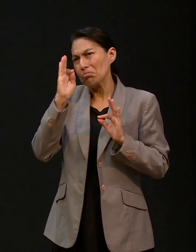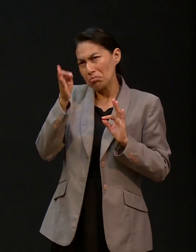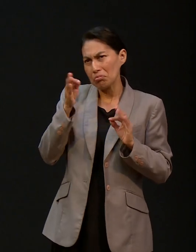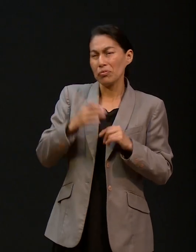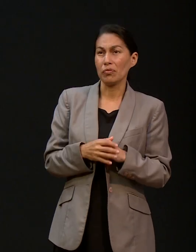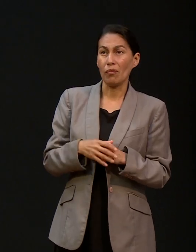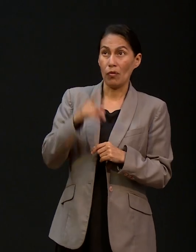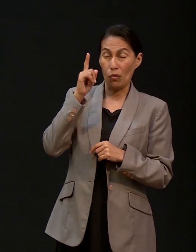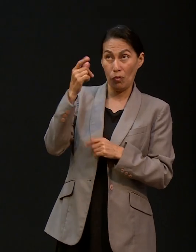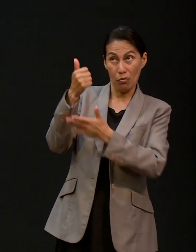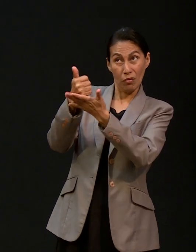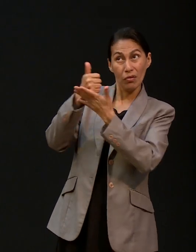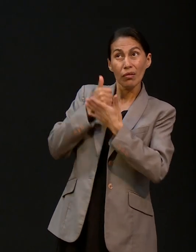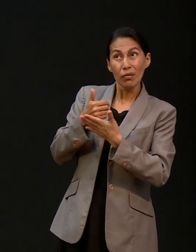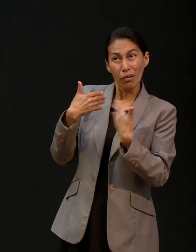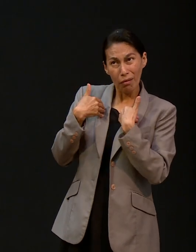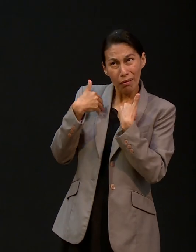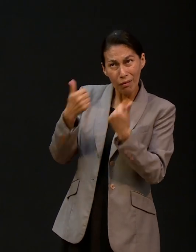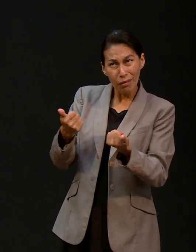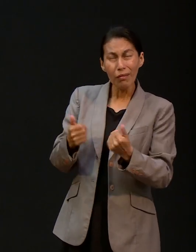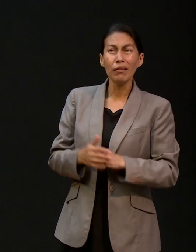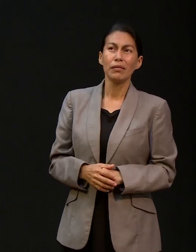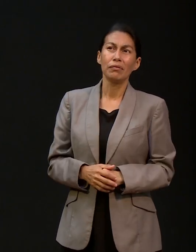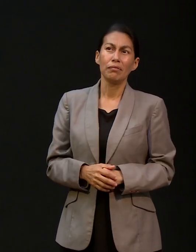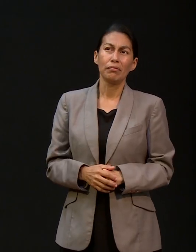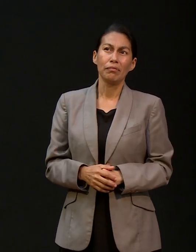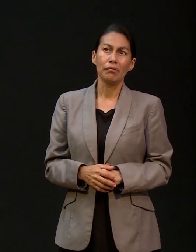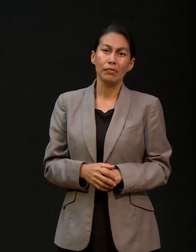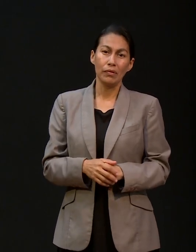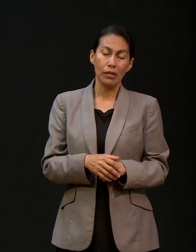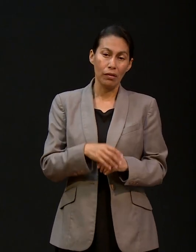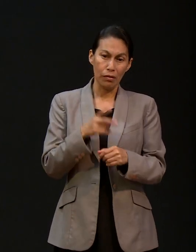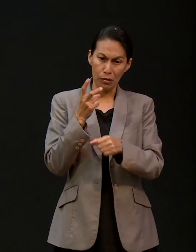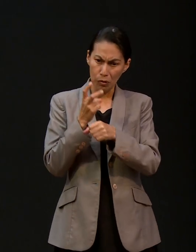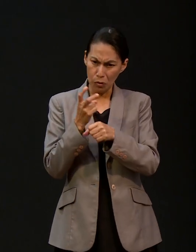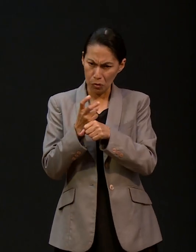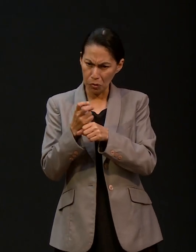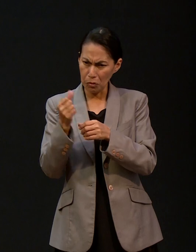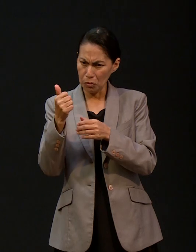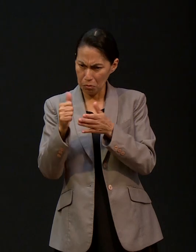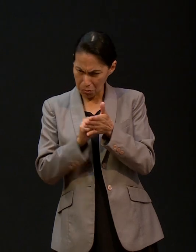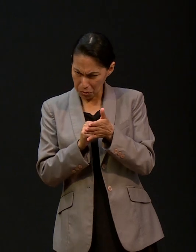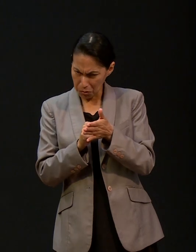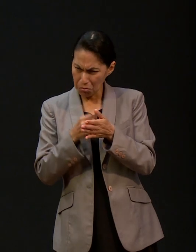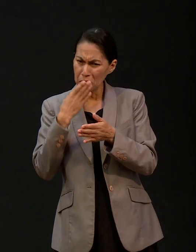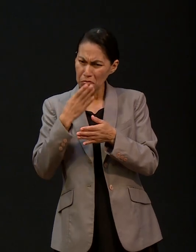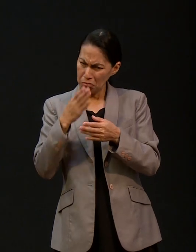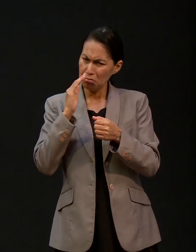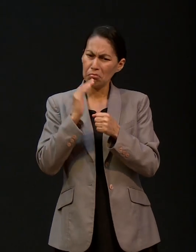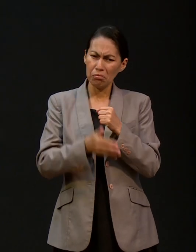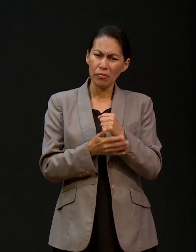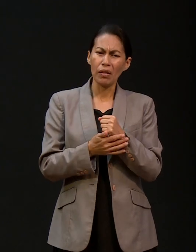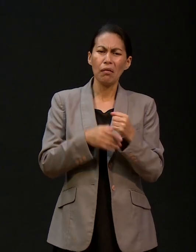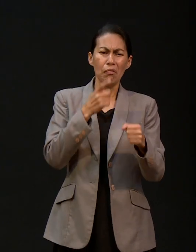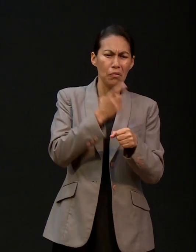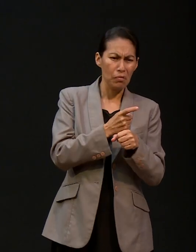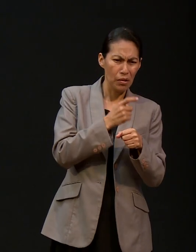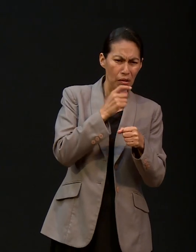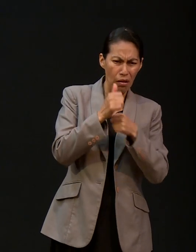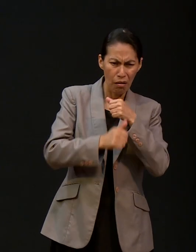Y si es lo que tú quieres, me vas a ayudar a sacar la carrera. Terminamos segundo semestre. Bien, gracias a Dios. Terminamos el tercer año. Segundo